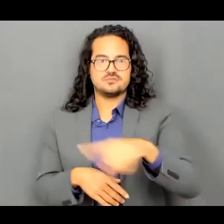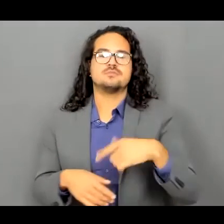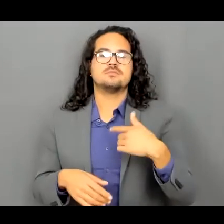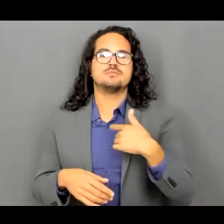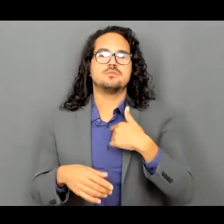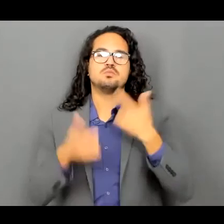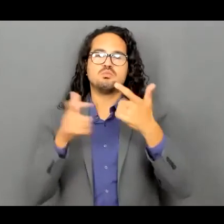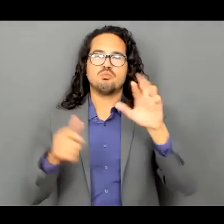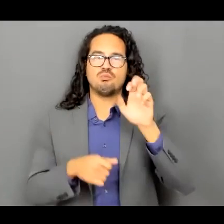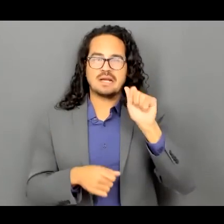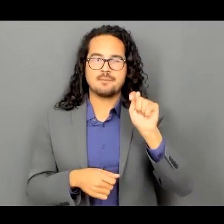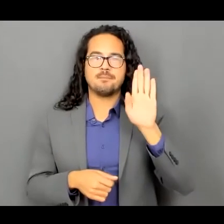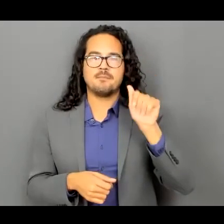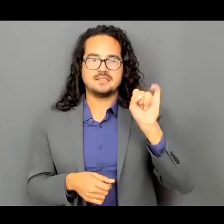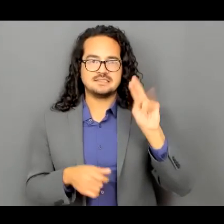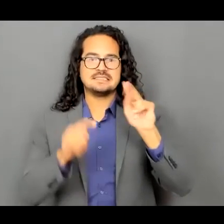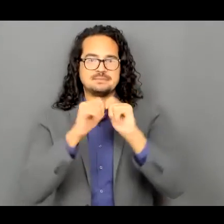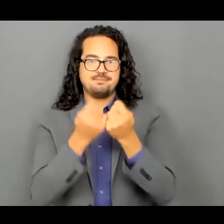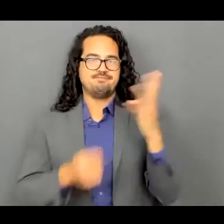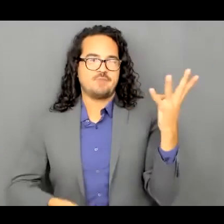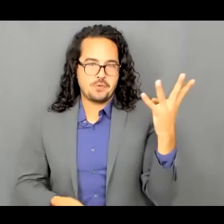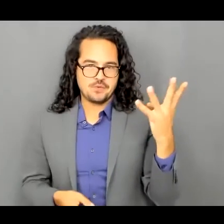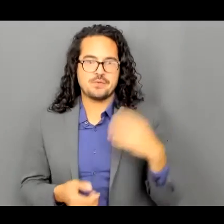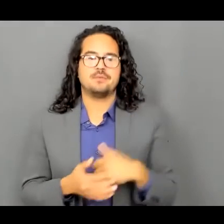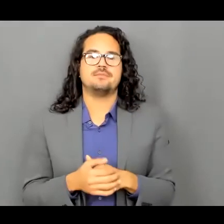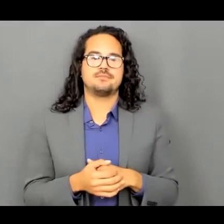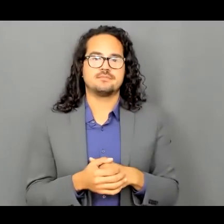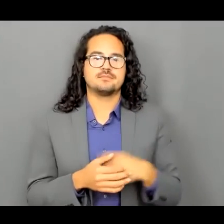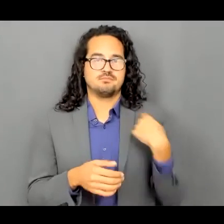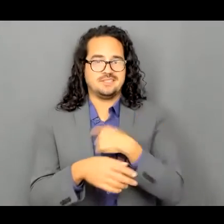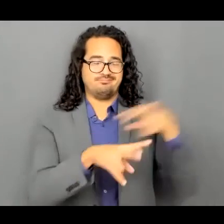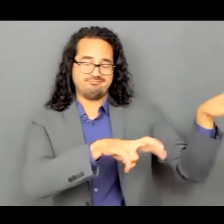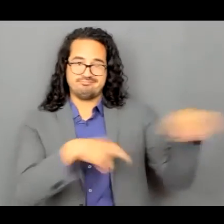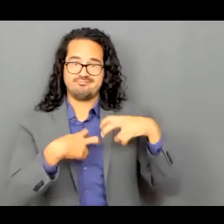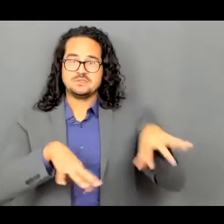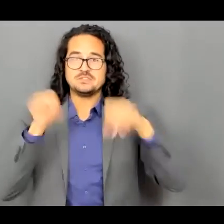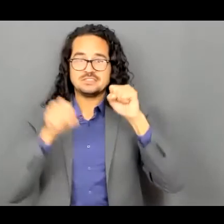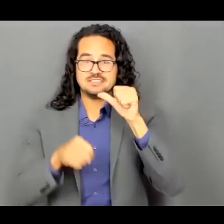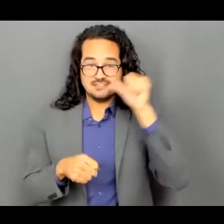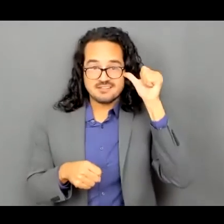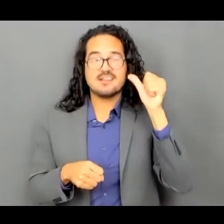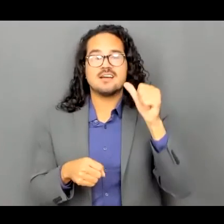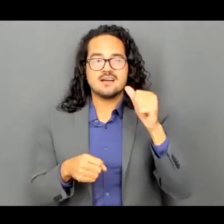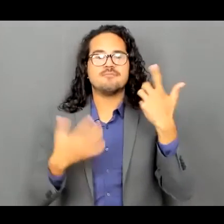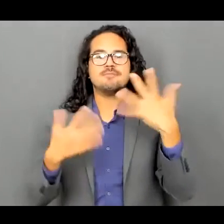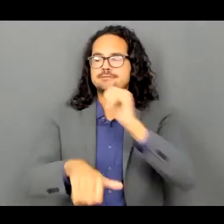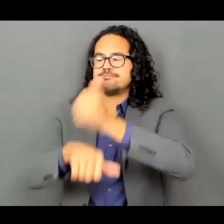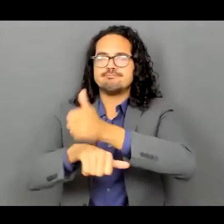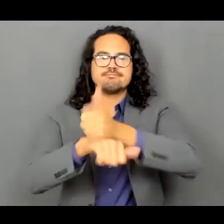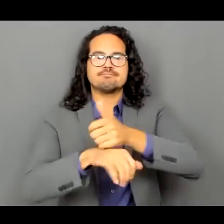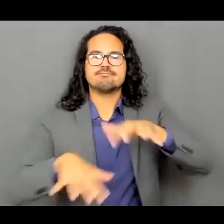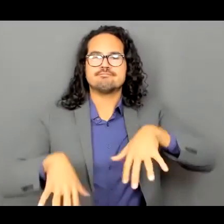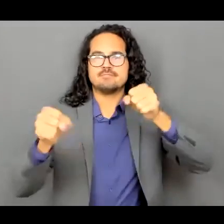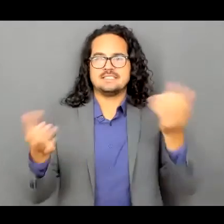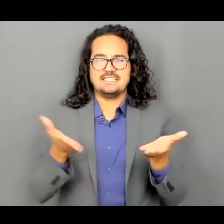entrenamiento del equipo 4 bueno acabamos de tomar acción en el incendio el día de ayer y bueno nos hemos movido